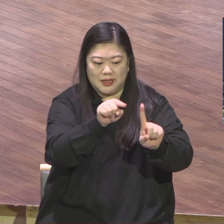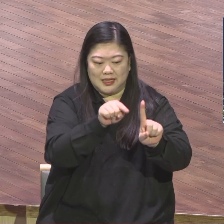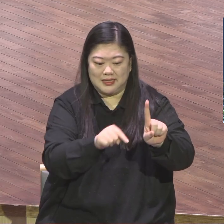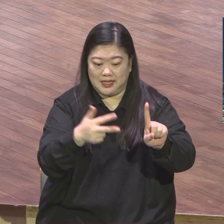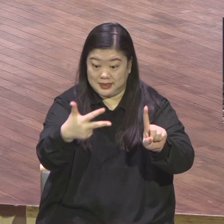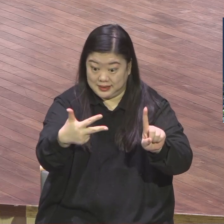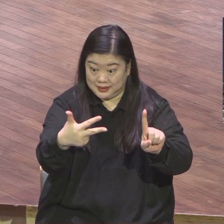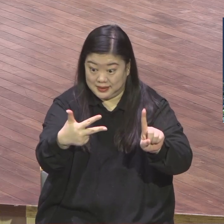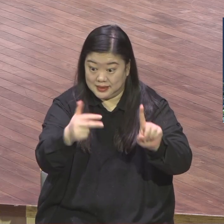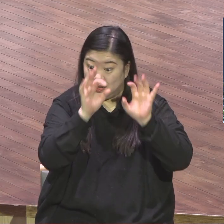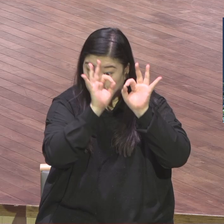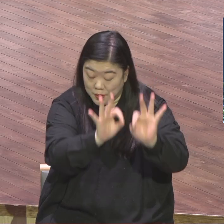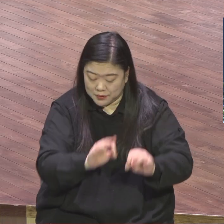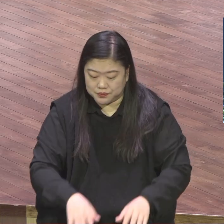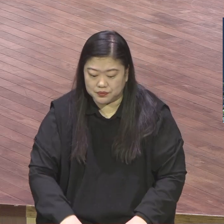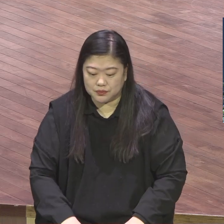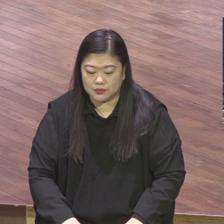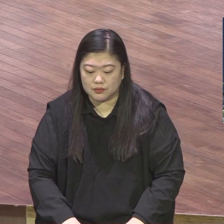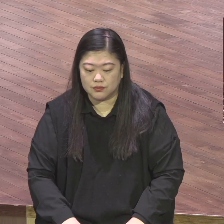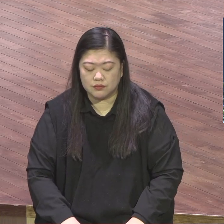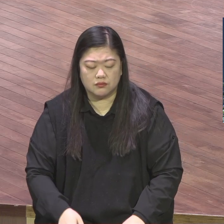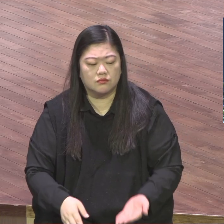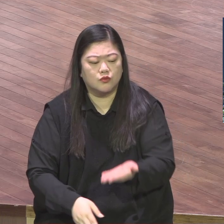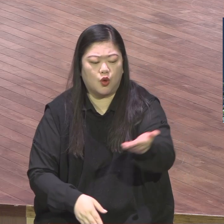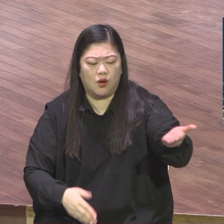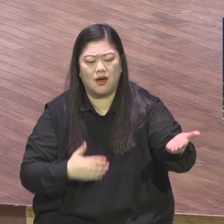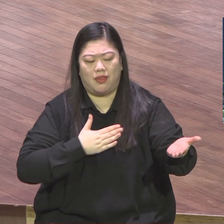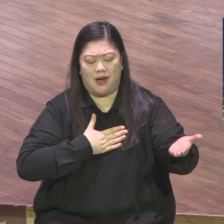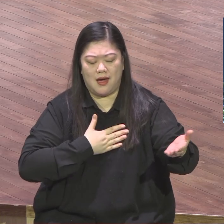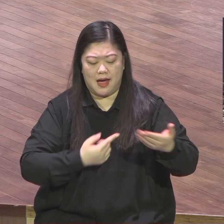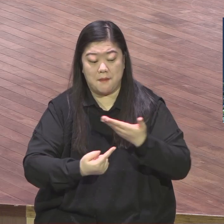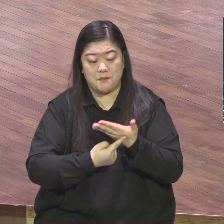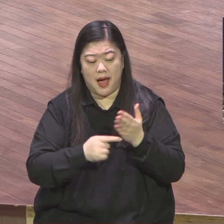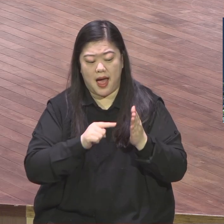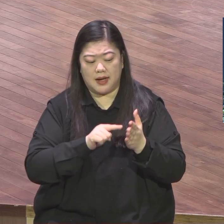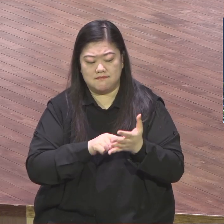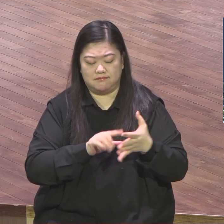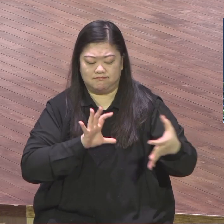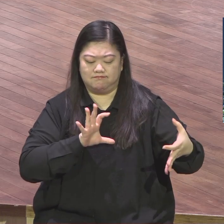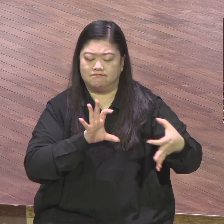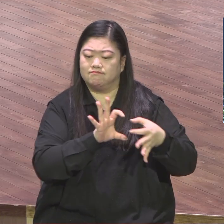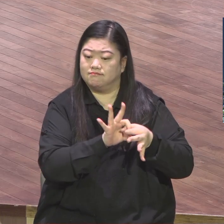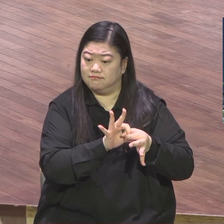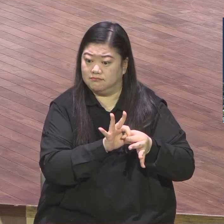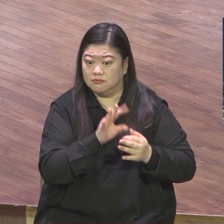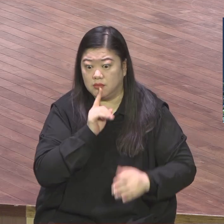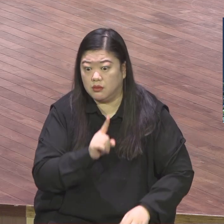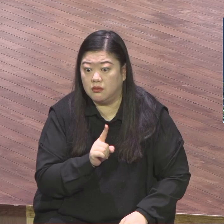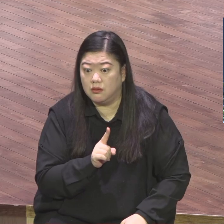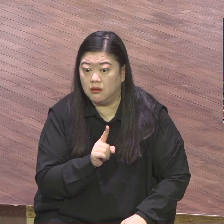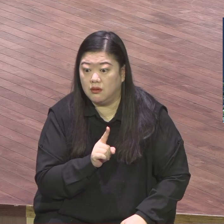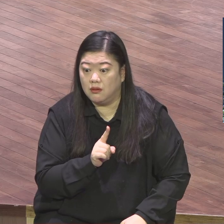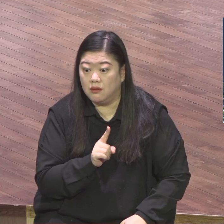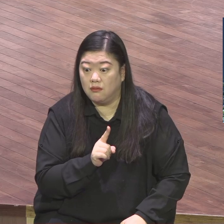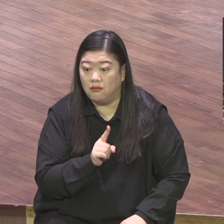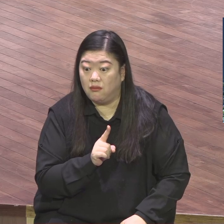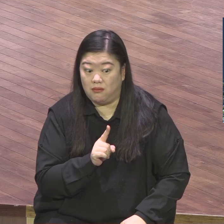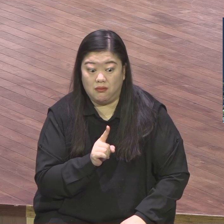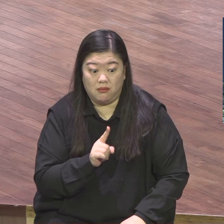자신의 마음이 있다 고백하지 않습니까 너희가 내 마음이 있으며 더 이상 어떻게